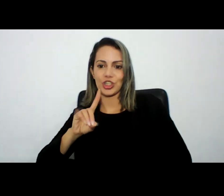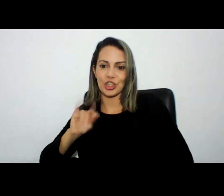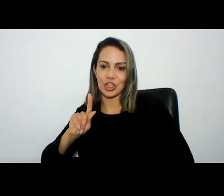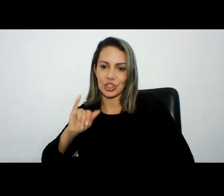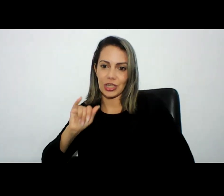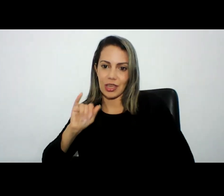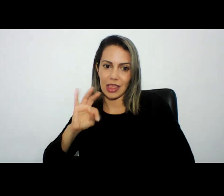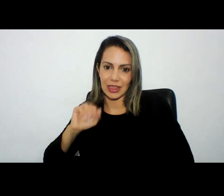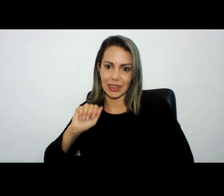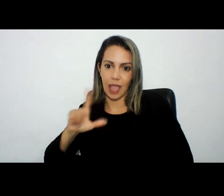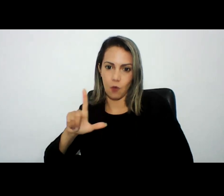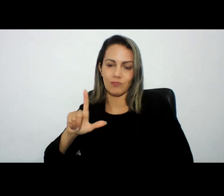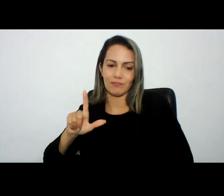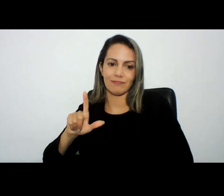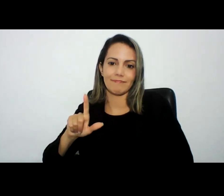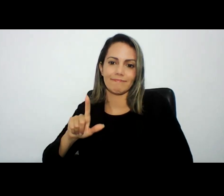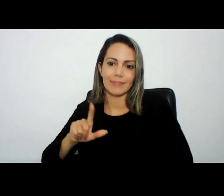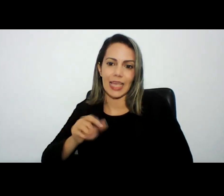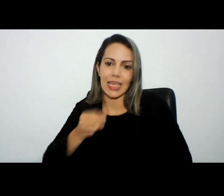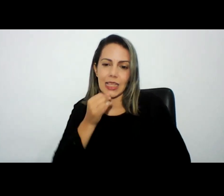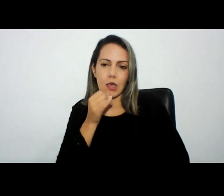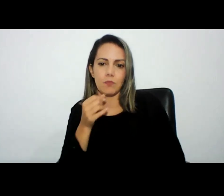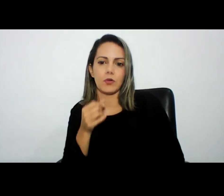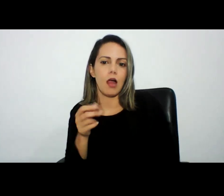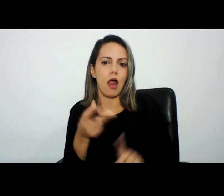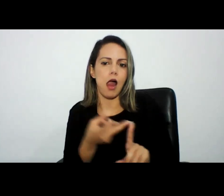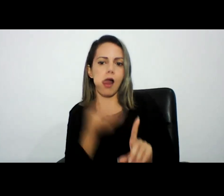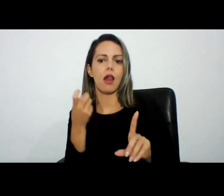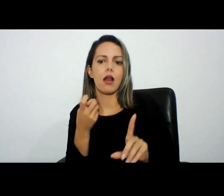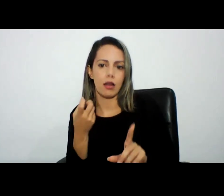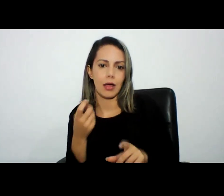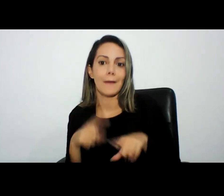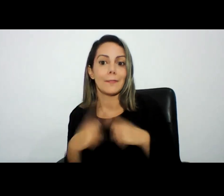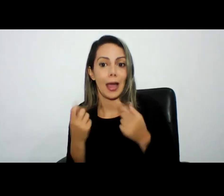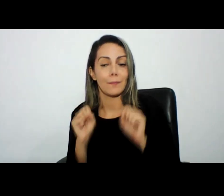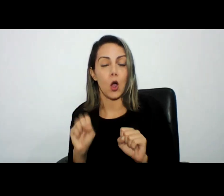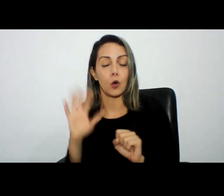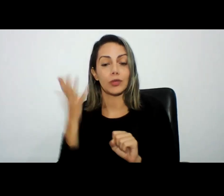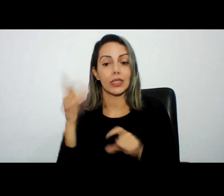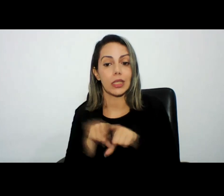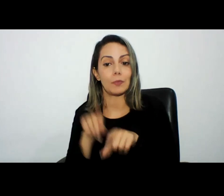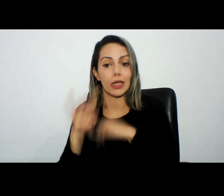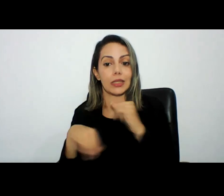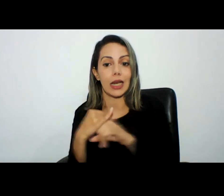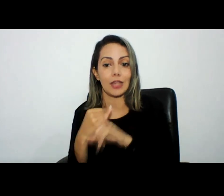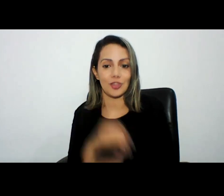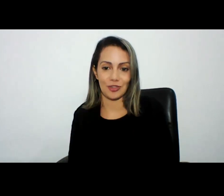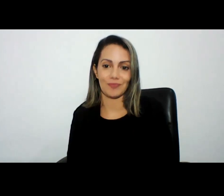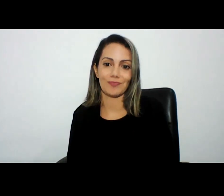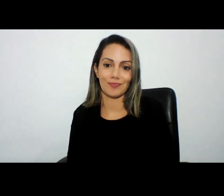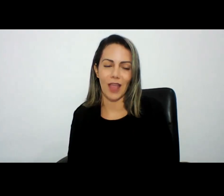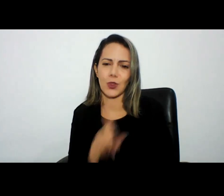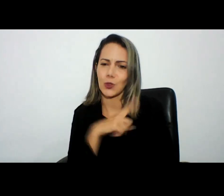nós estamos acostumados a ver aqui como estelionato por exemplo mas que eles podem ser praticados por meio da internet e a gente vai ter que evoluir como